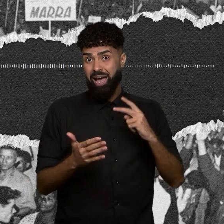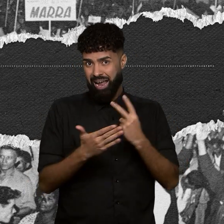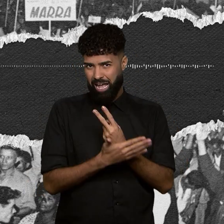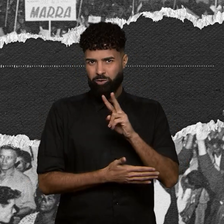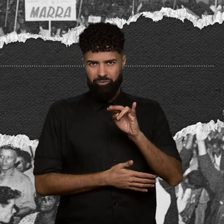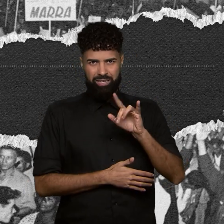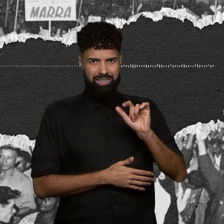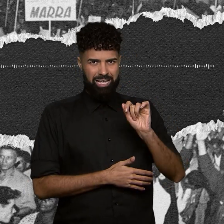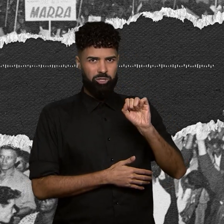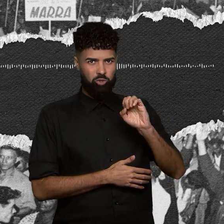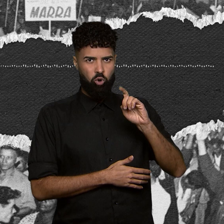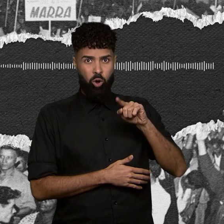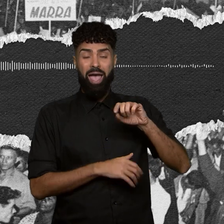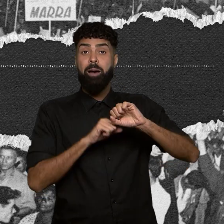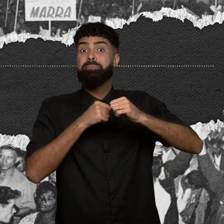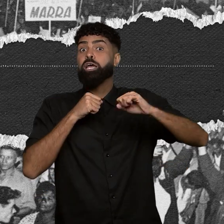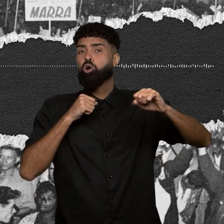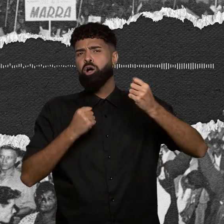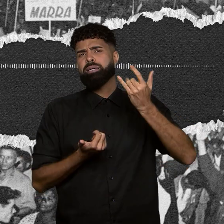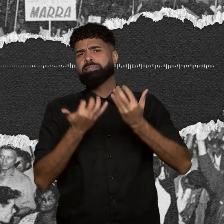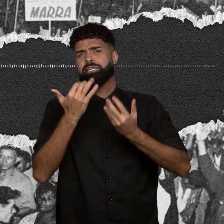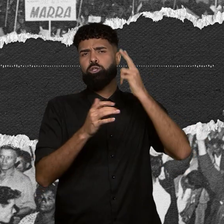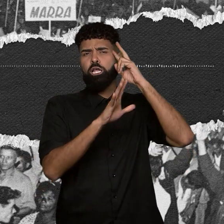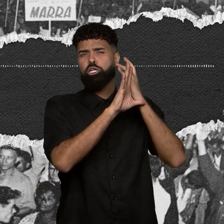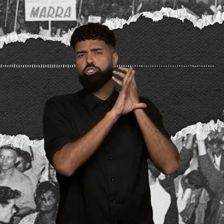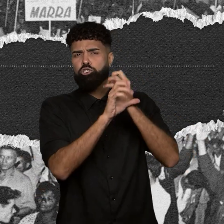Socor é o maior incêndio da história do Brasil.